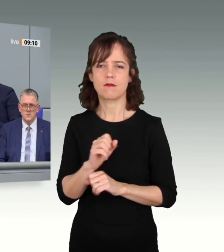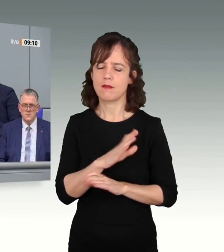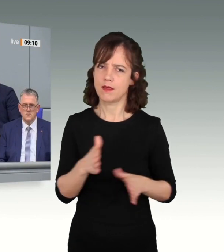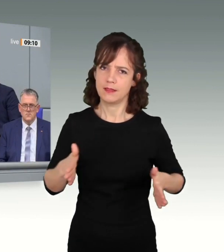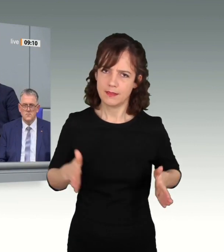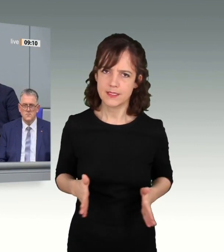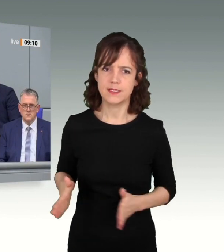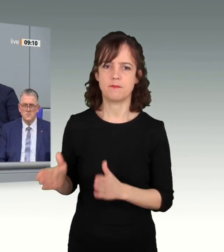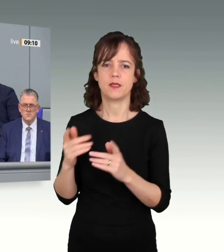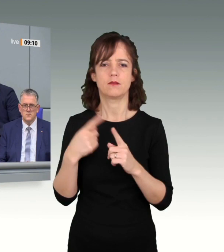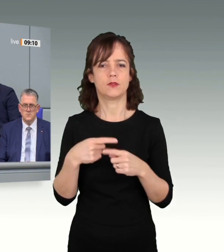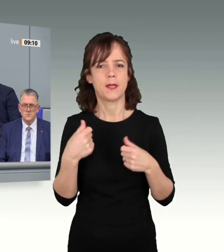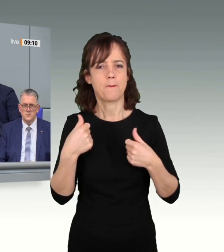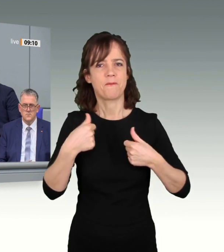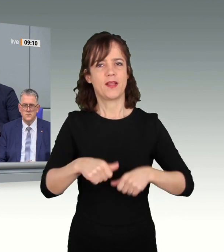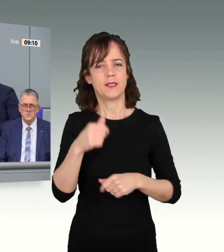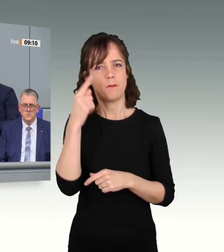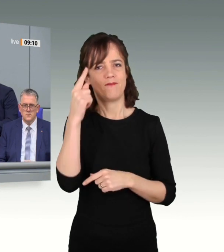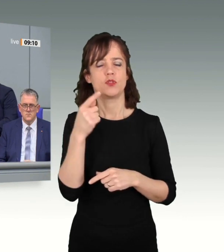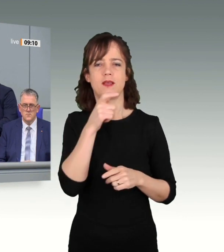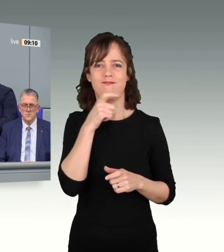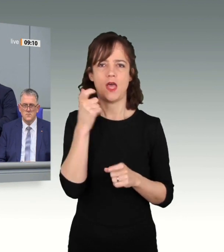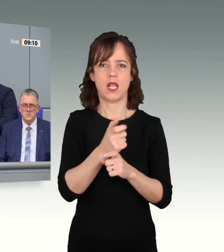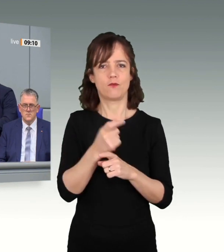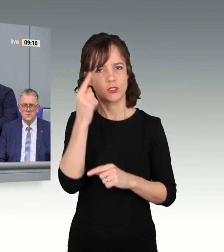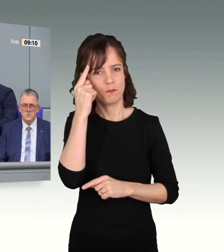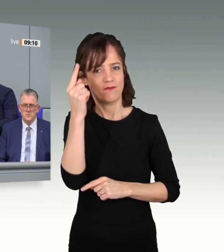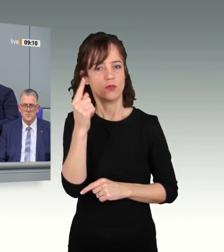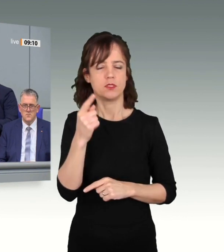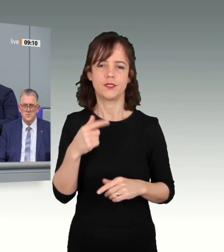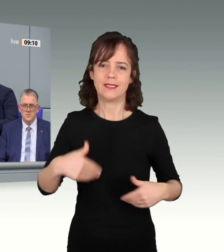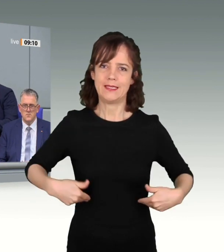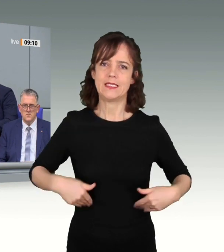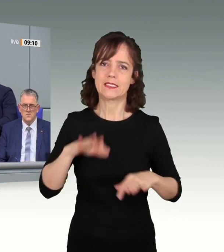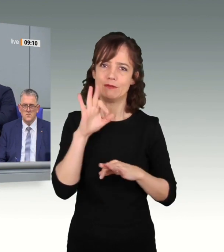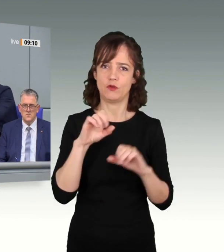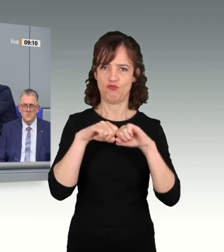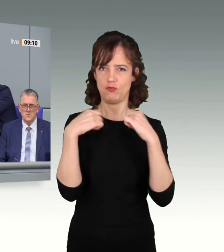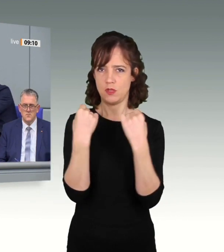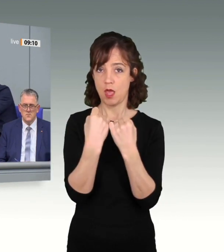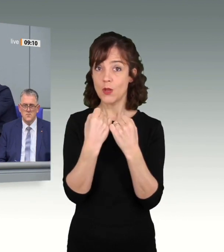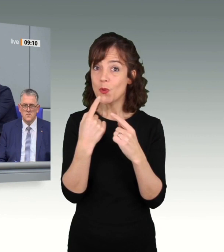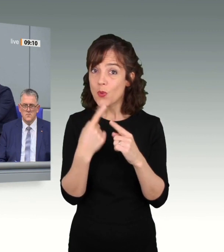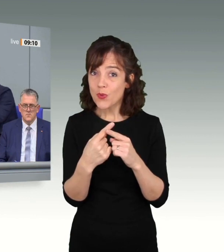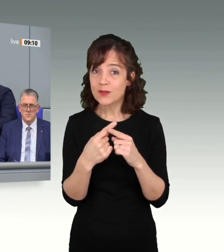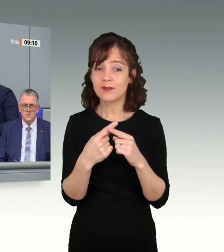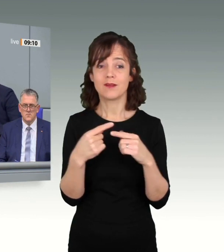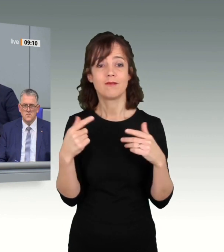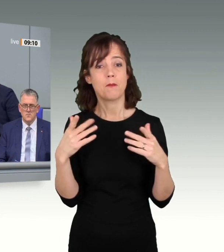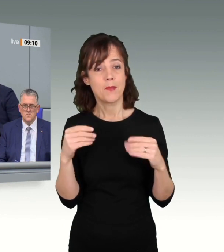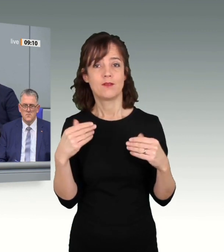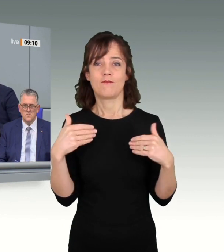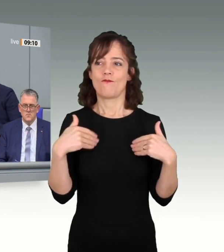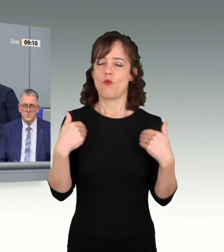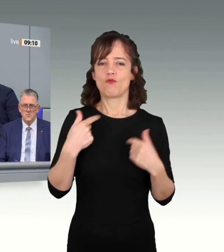und großem Pflicht und Verantwortungsbewusstsein in den Dienst unseres Staates gestellt und mit Freude an der